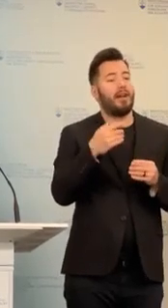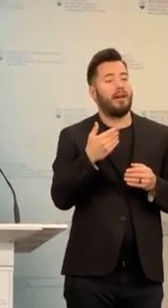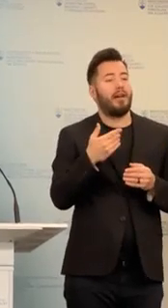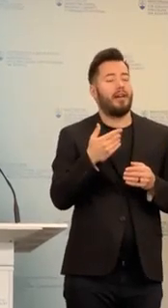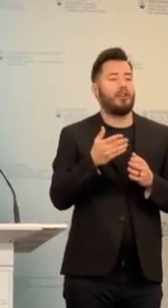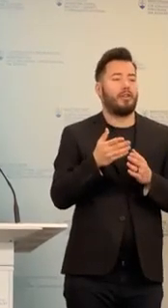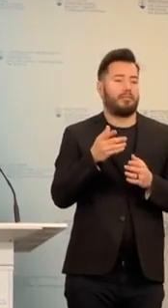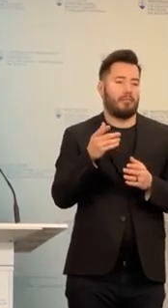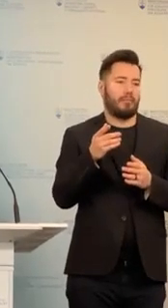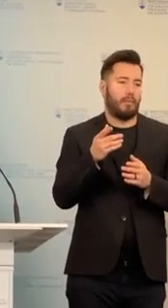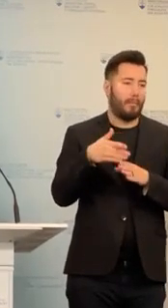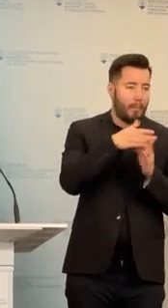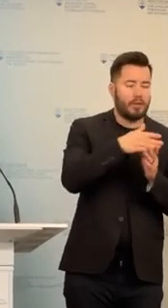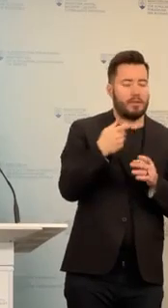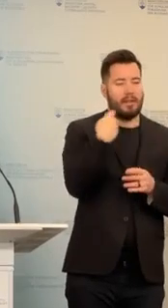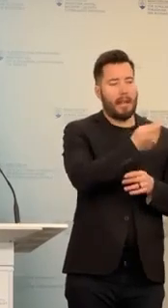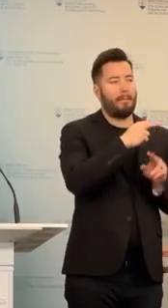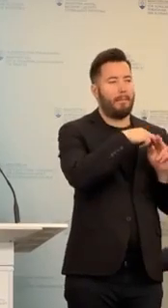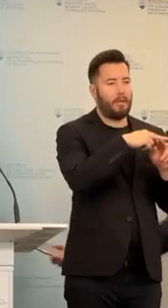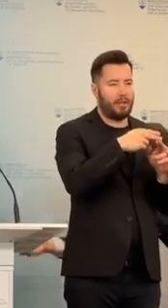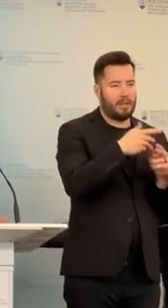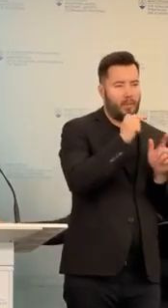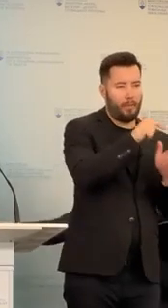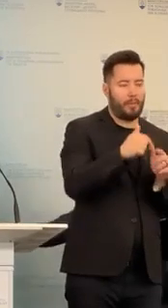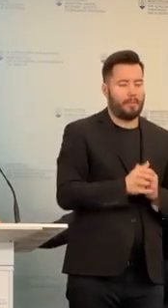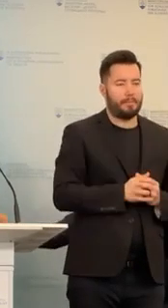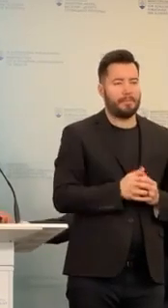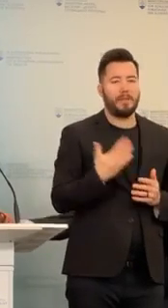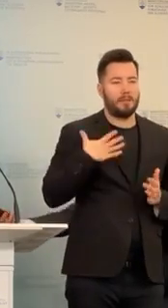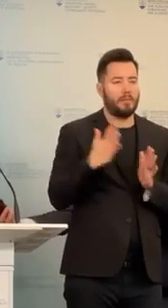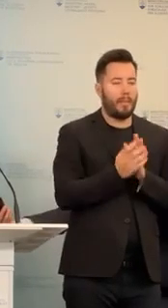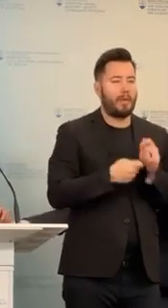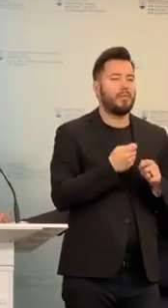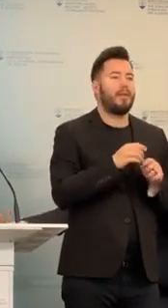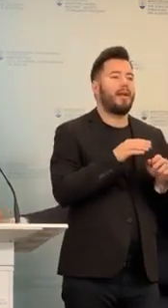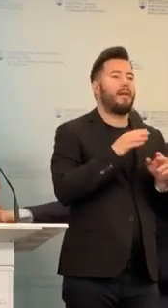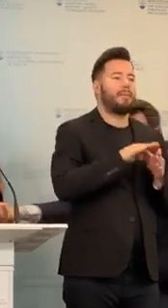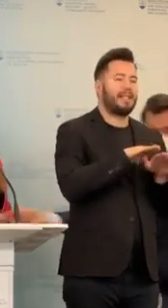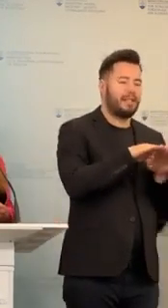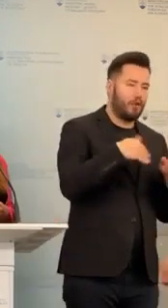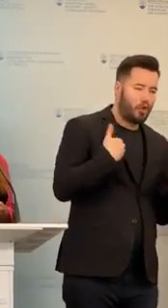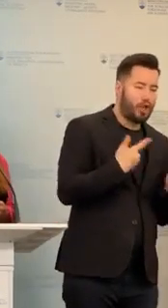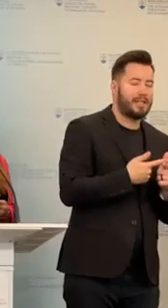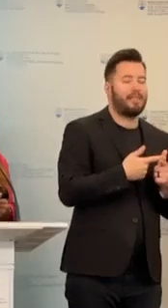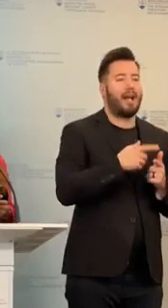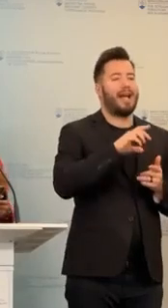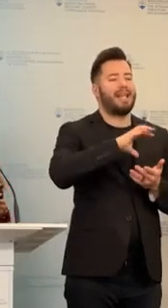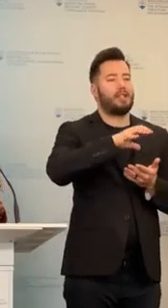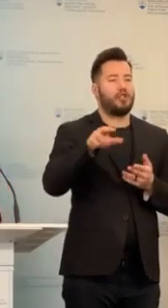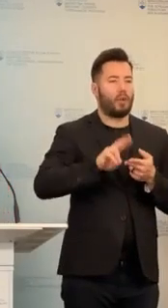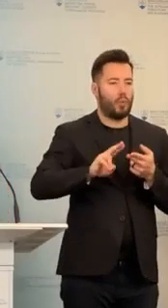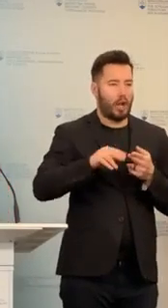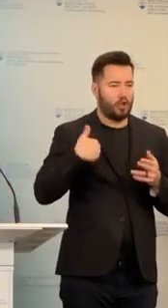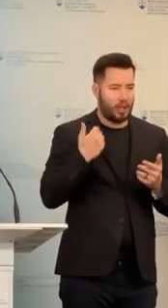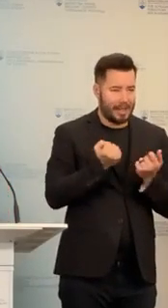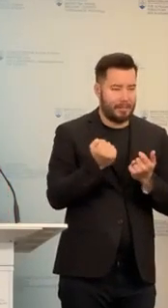Úspov spolupracujeme nielen s Ministerstvom školstva, s regionálnymi úradmi školskej správy, ale aj s komunitnými